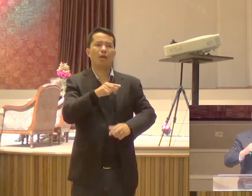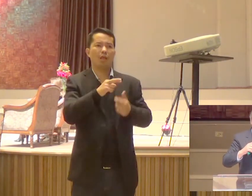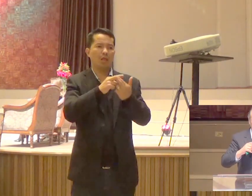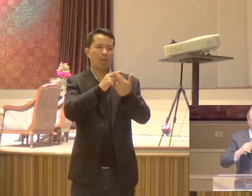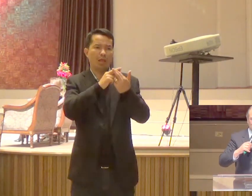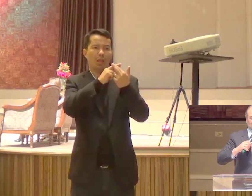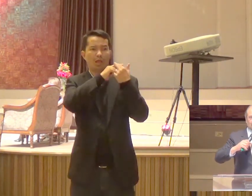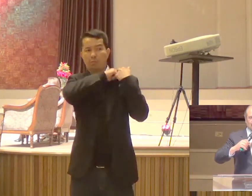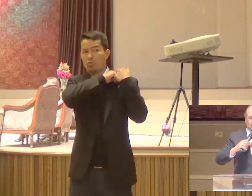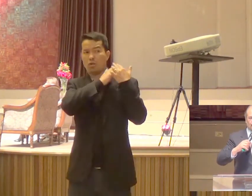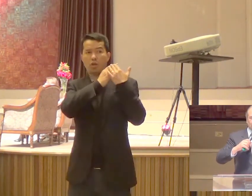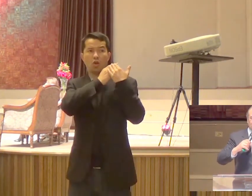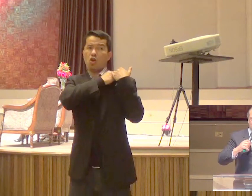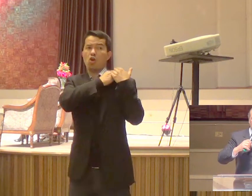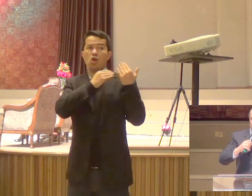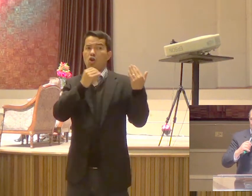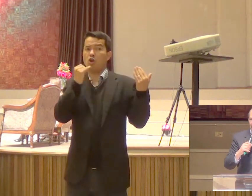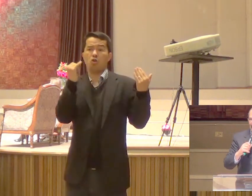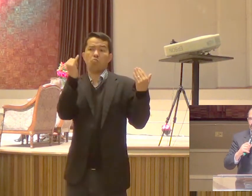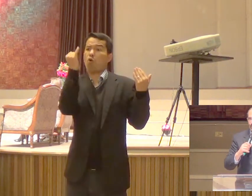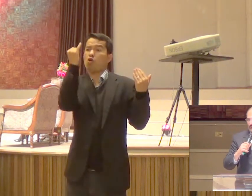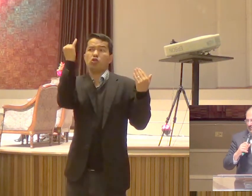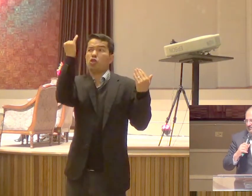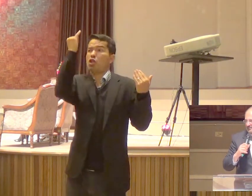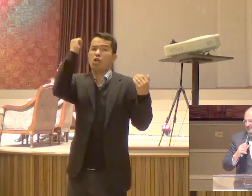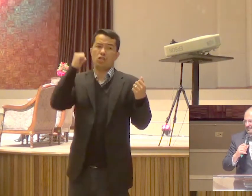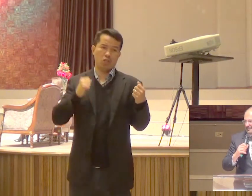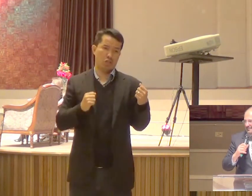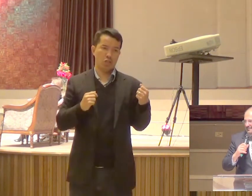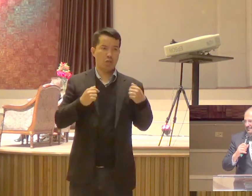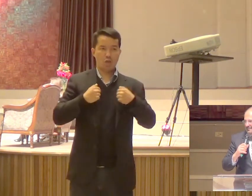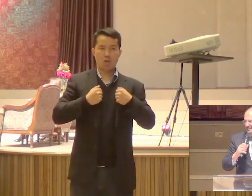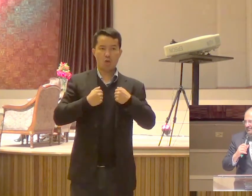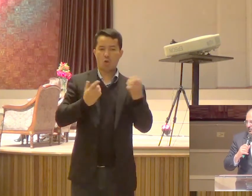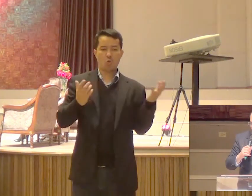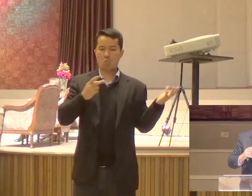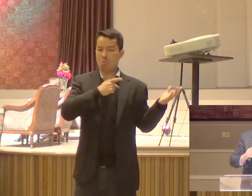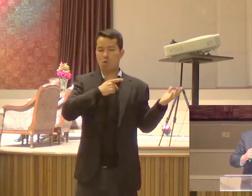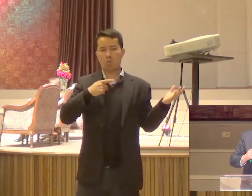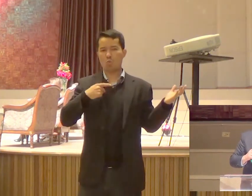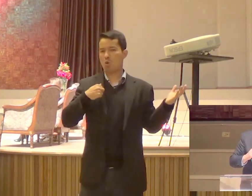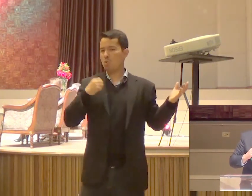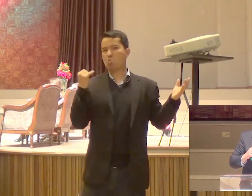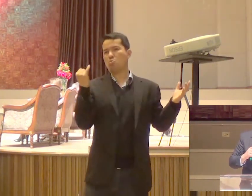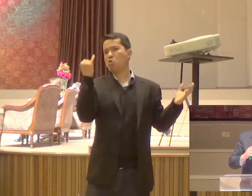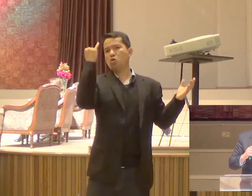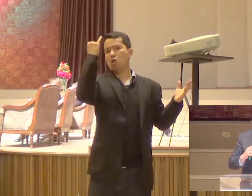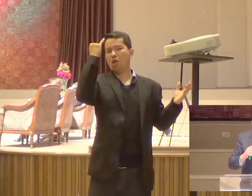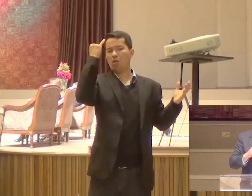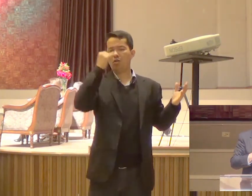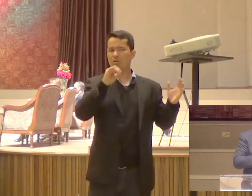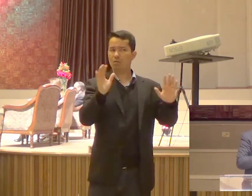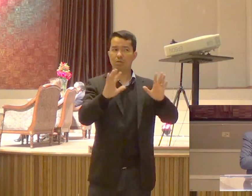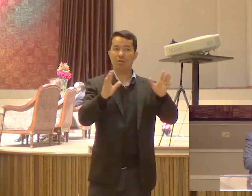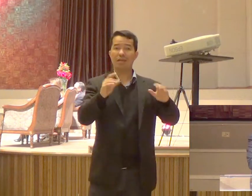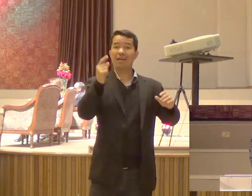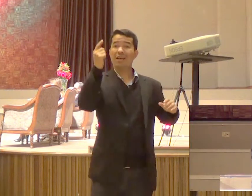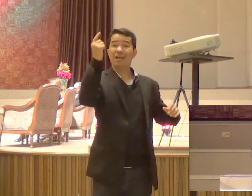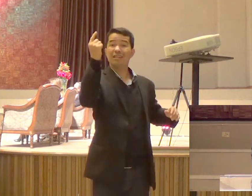Como se essa pessoa Fosse mais importante Que a outra Somos todos pastores E somos todos ovelhas